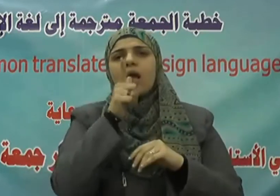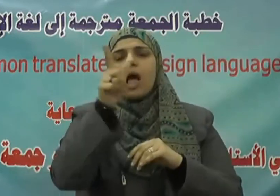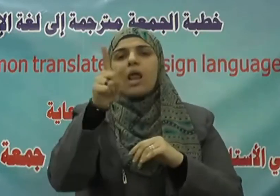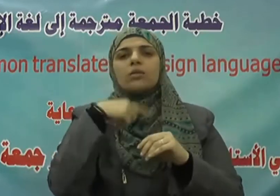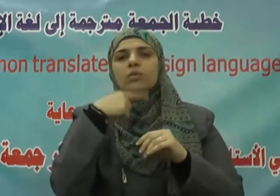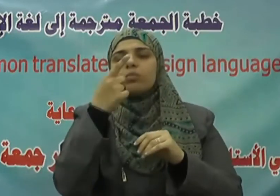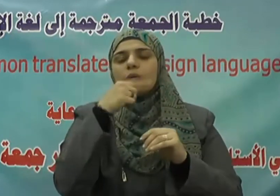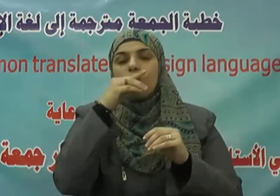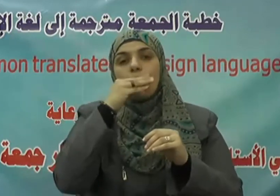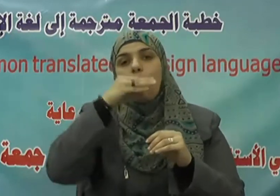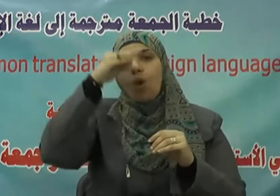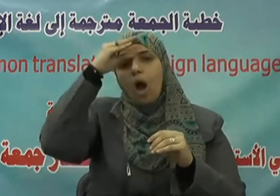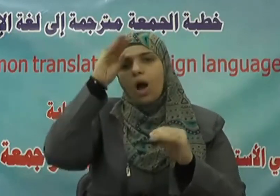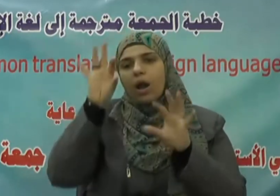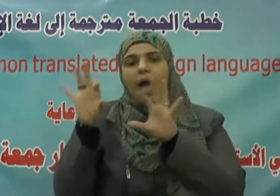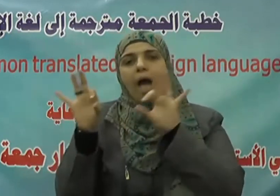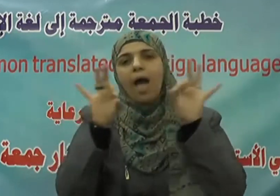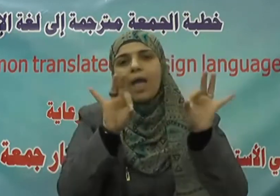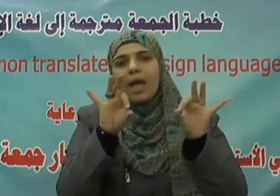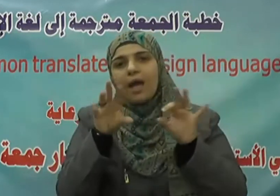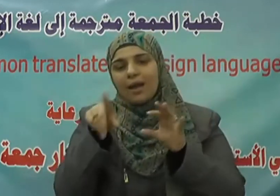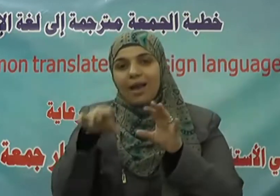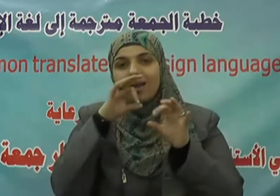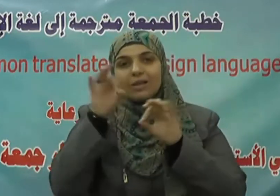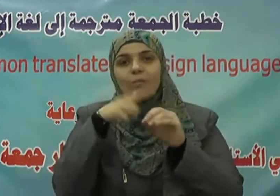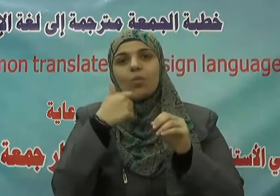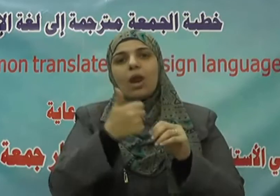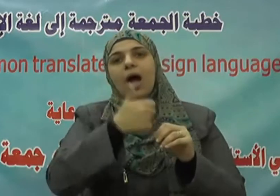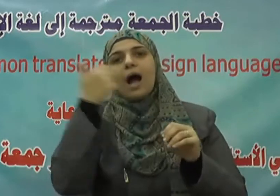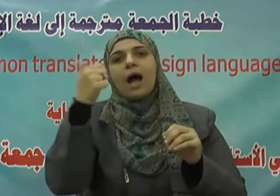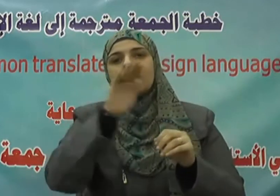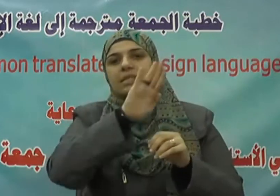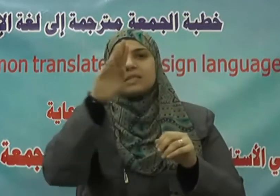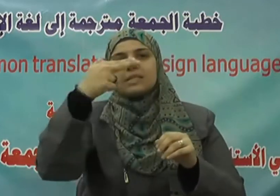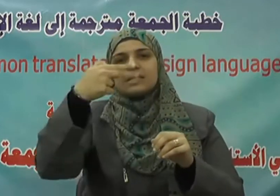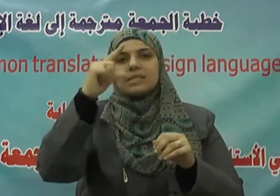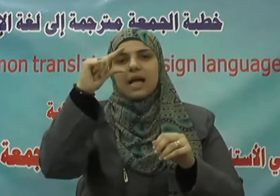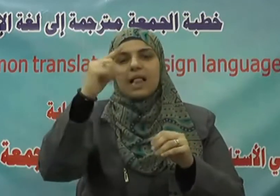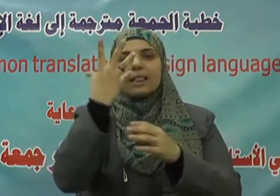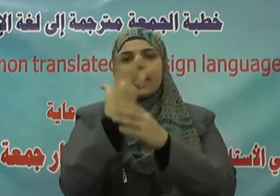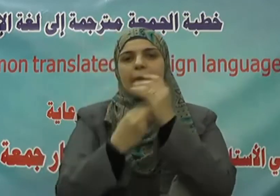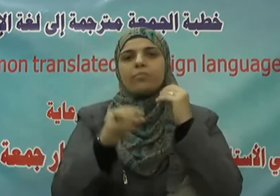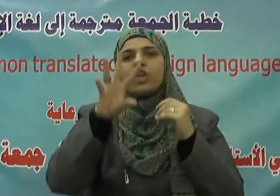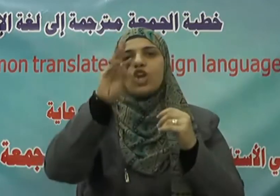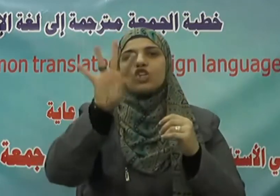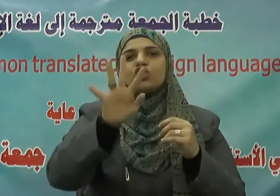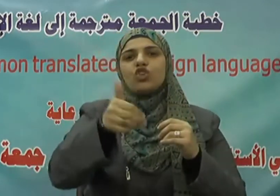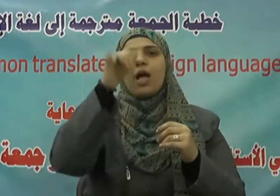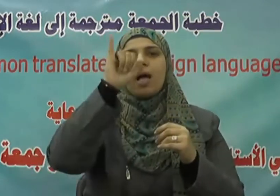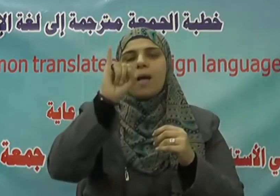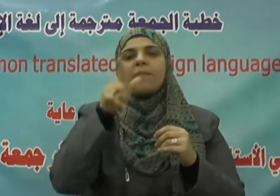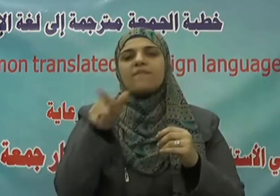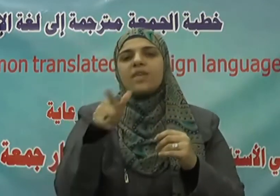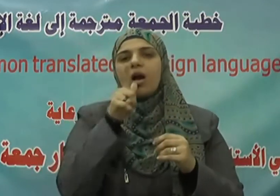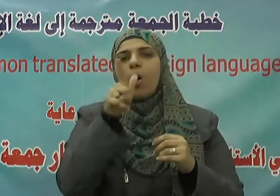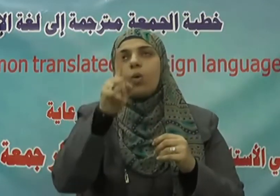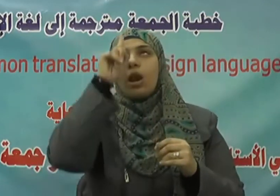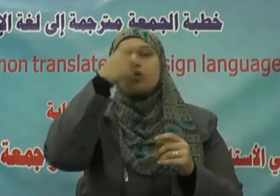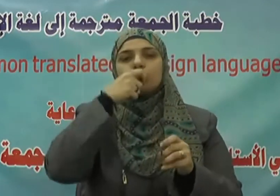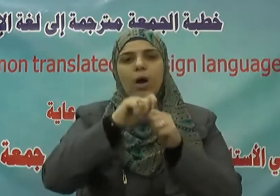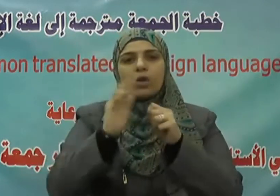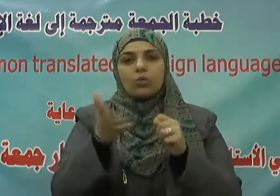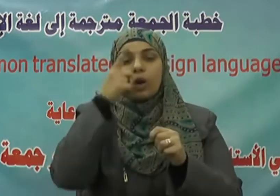القرآن الكريم فعن سعد بن هشام في قول الله عز وجل وإنك